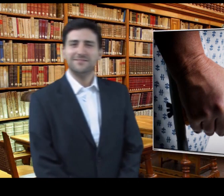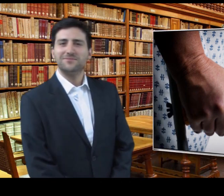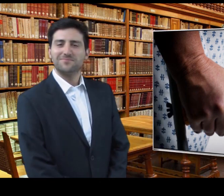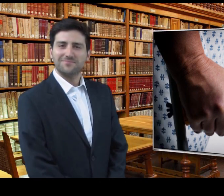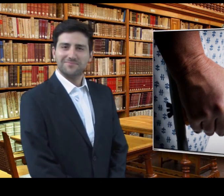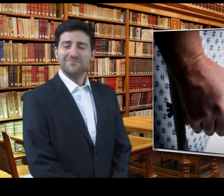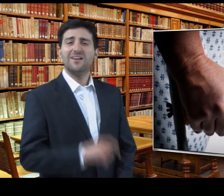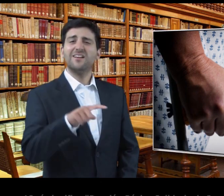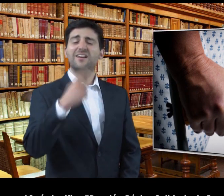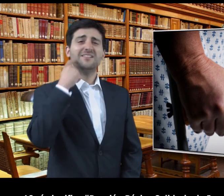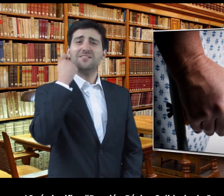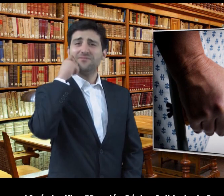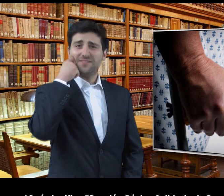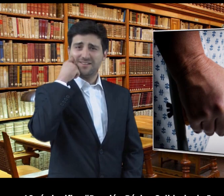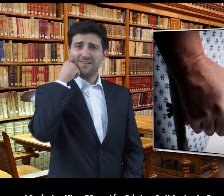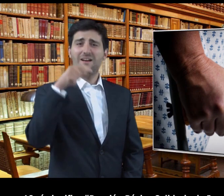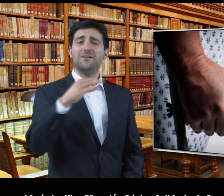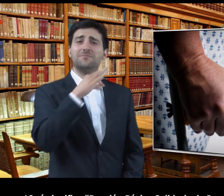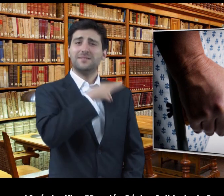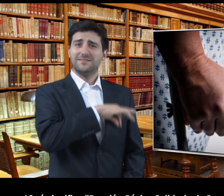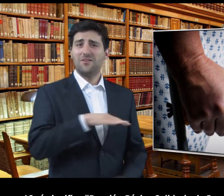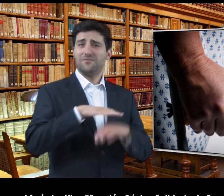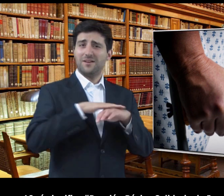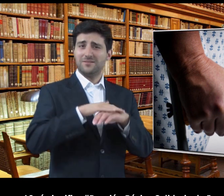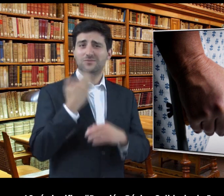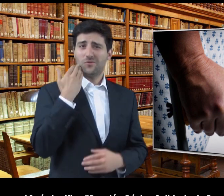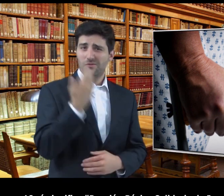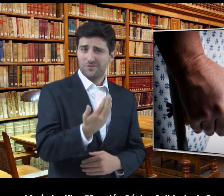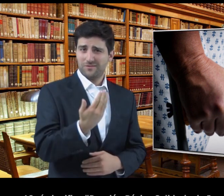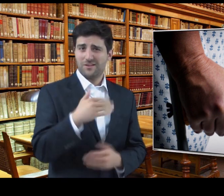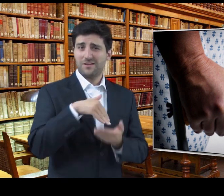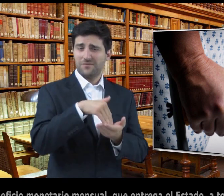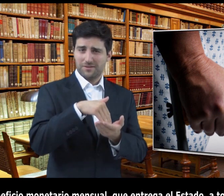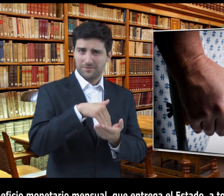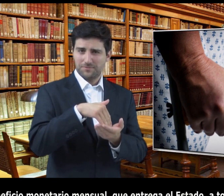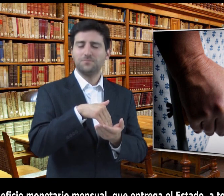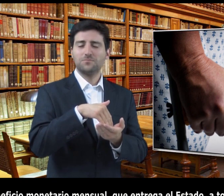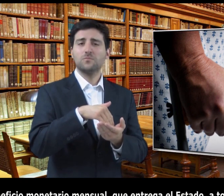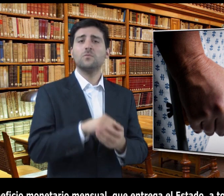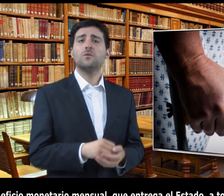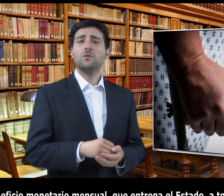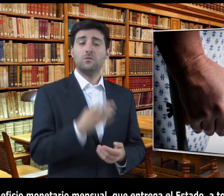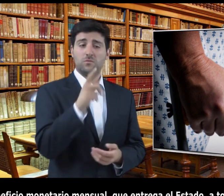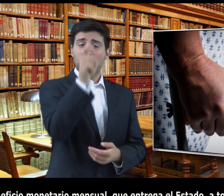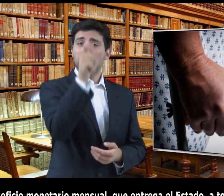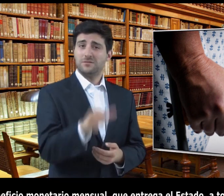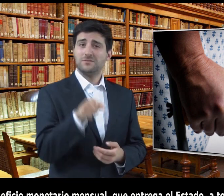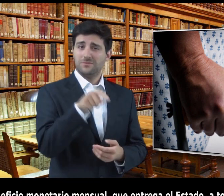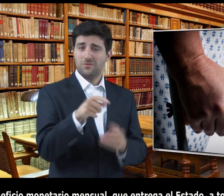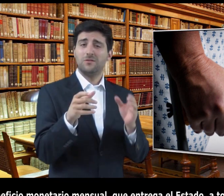¿Qué significa pensión básica solidaria de invalidez? Es un beneficio monetario mensual que entrega el Estado